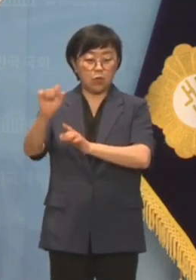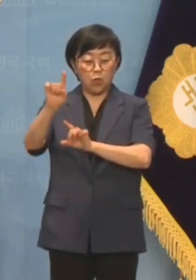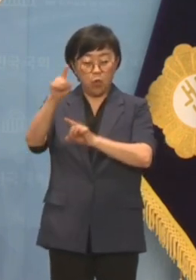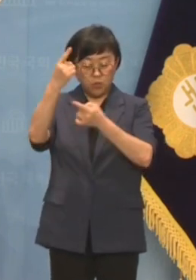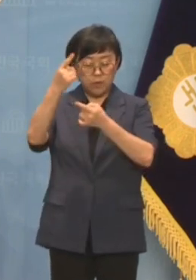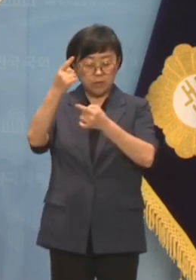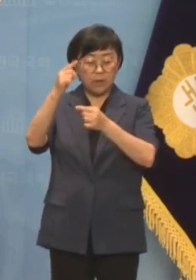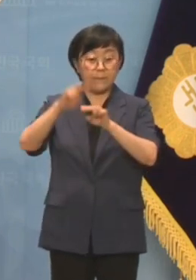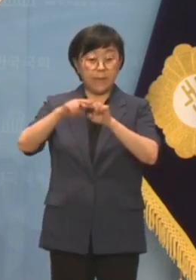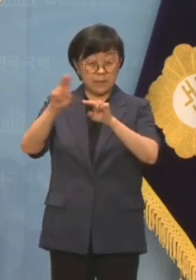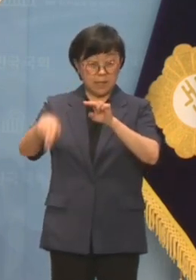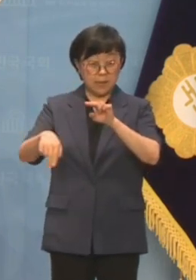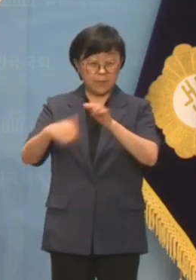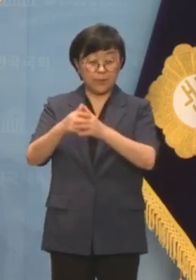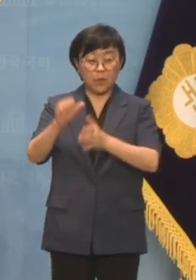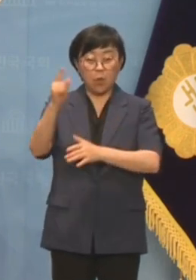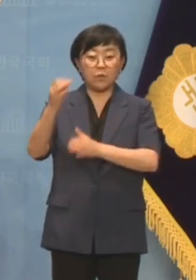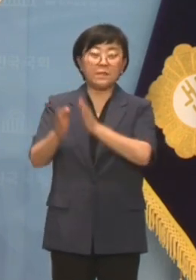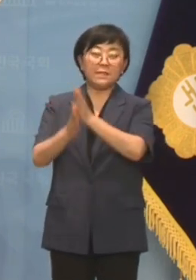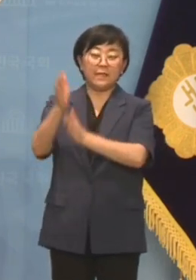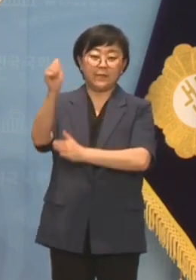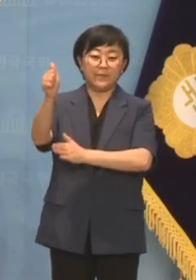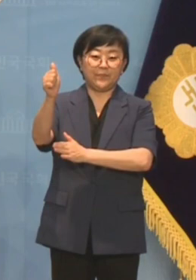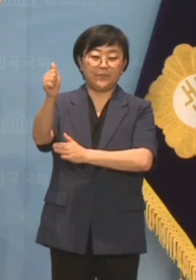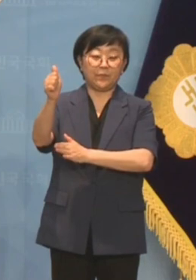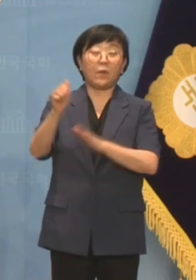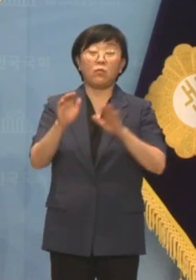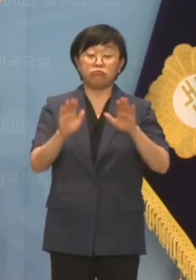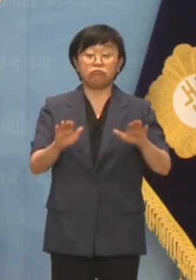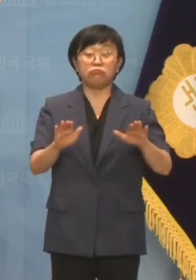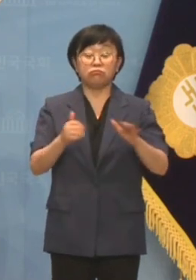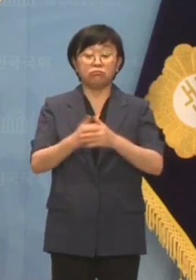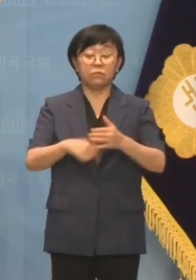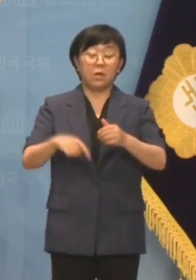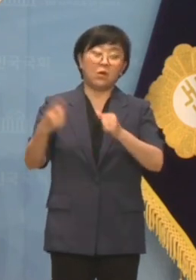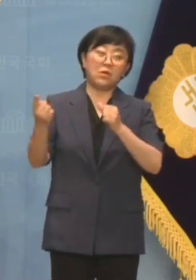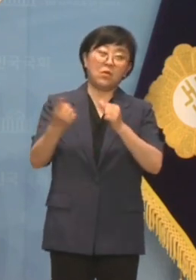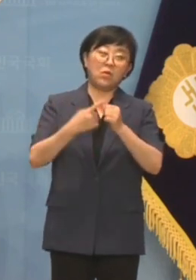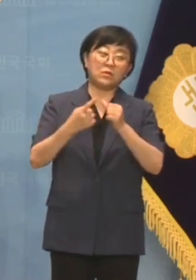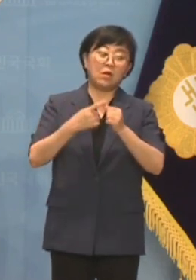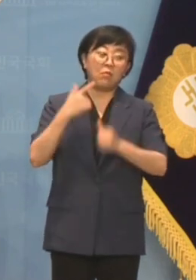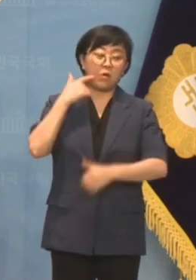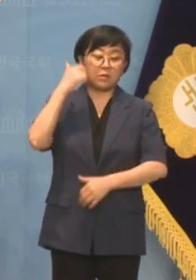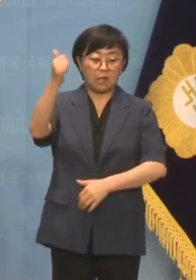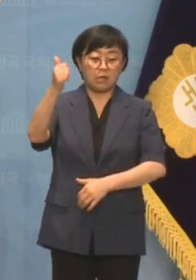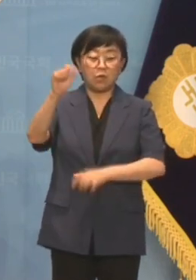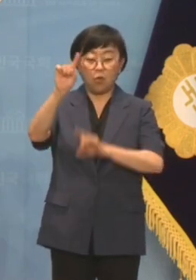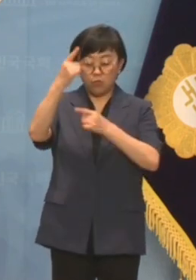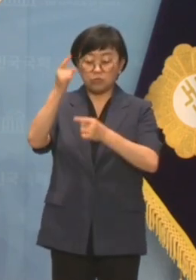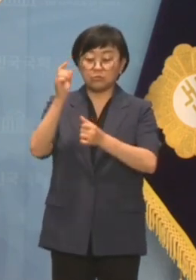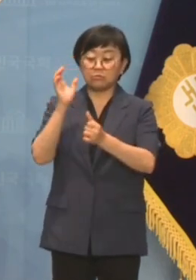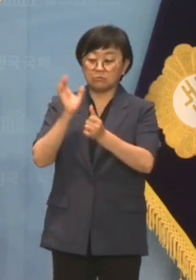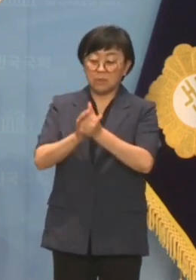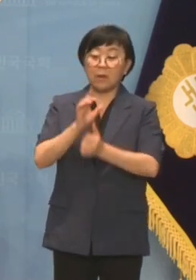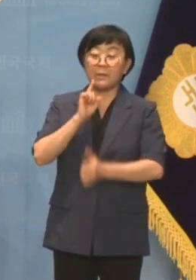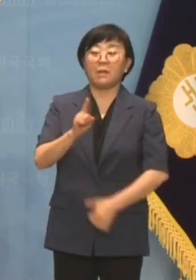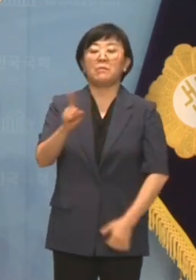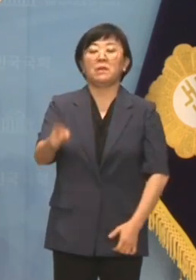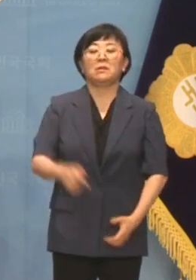면직하자 홍준표 시장은 이참에 욕설 목사를 상임고문으로 유축하라고